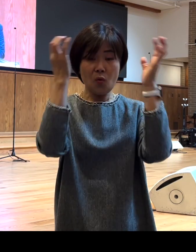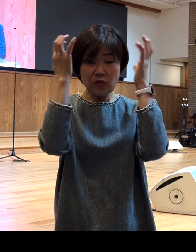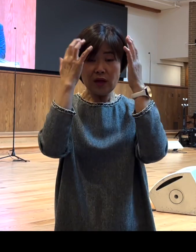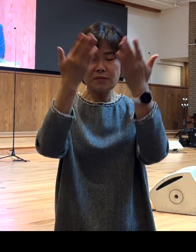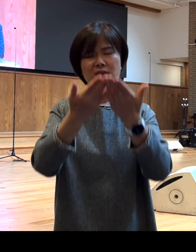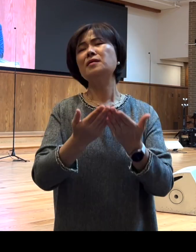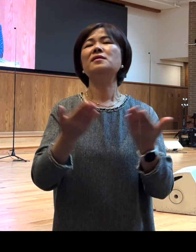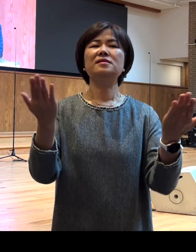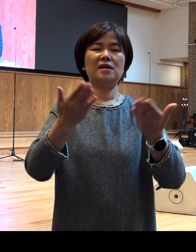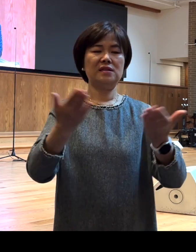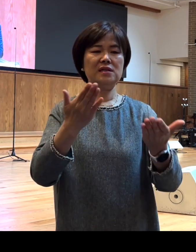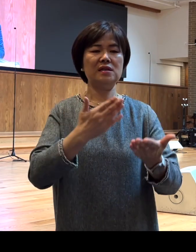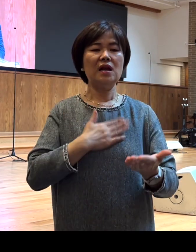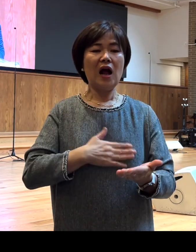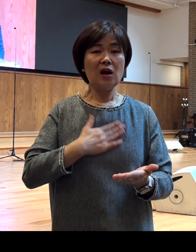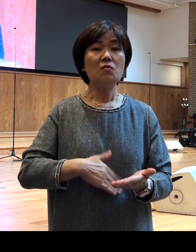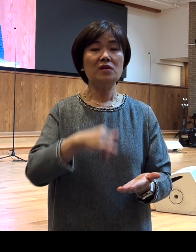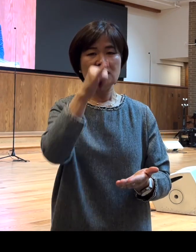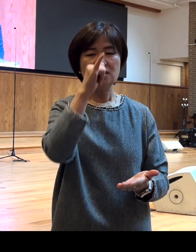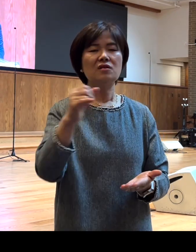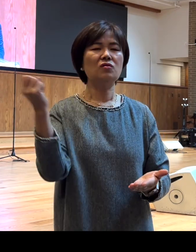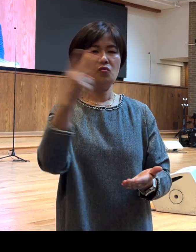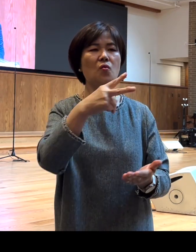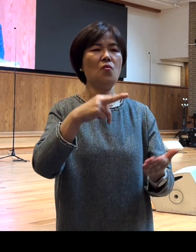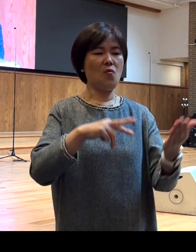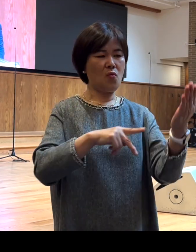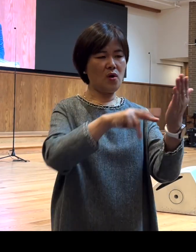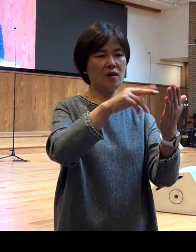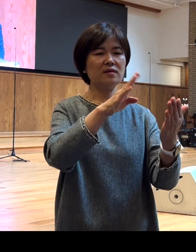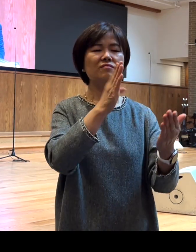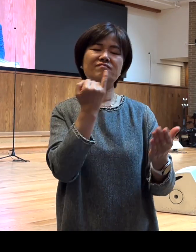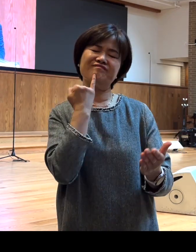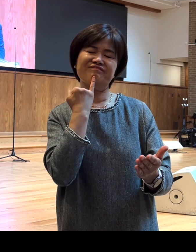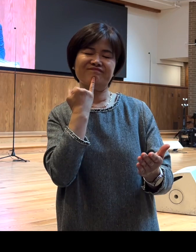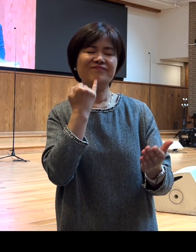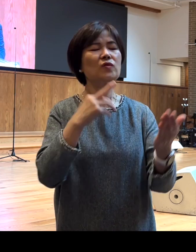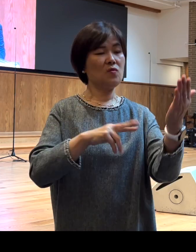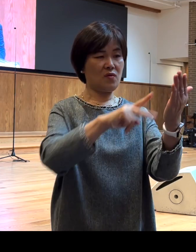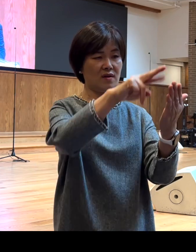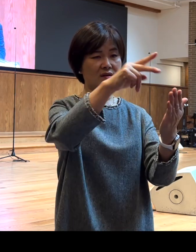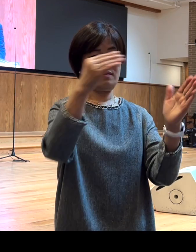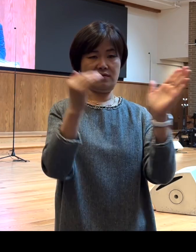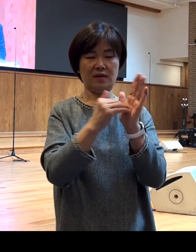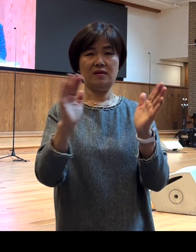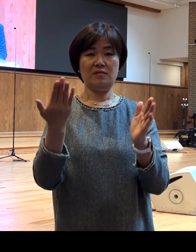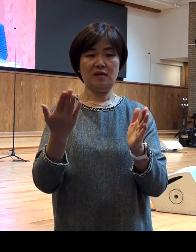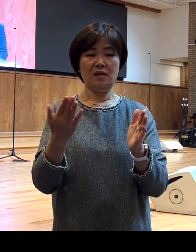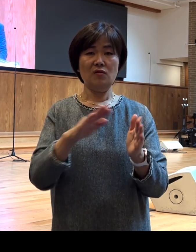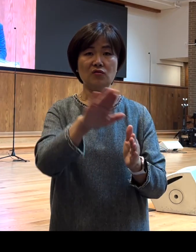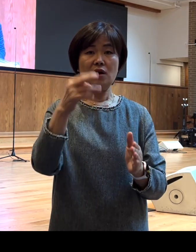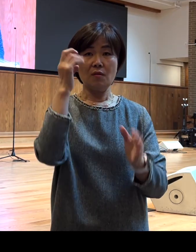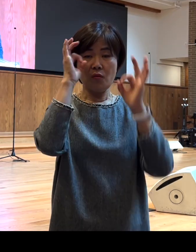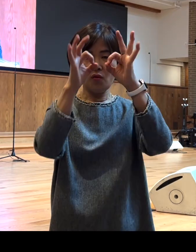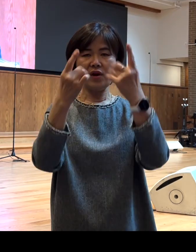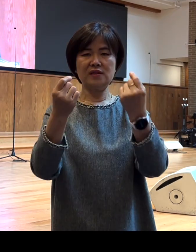사실을 알려주셨을 때 그럼 그 길을 마다하지 않고 올라갔습니다 우리가 살펴보겠지만 사도행전 20장